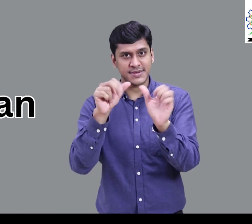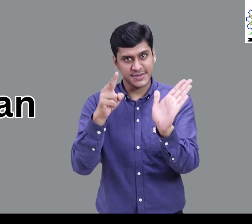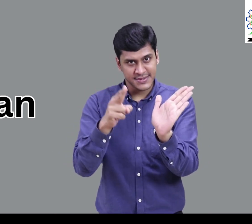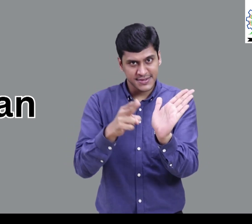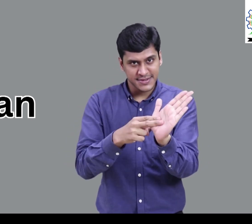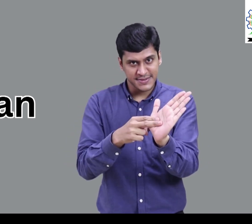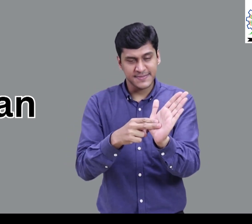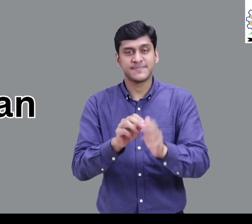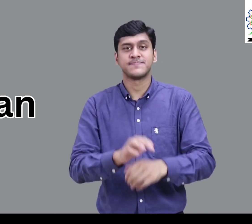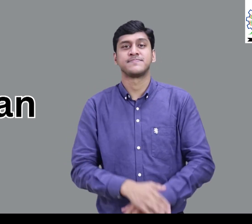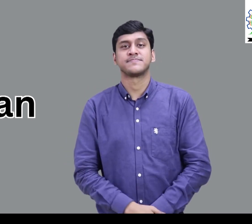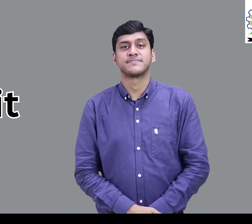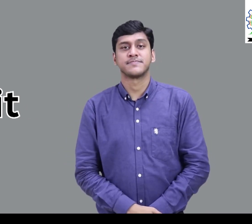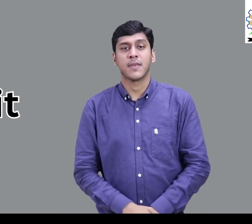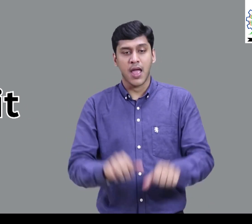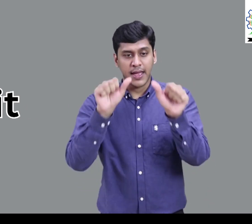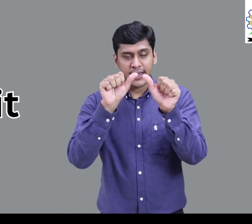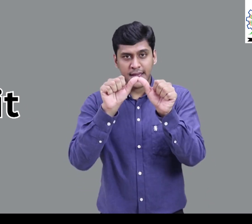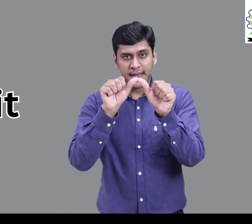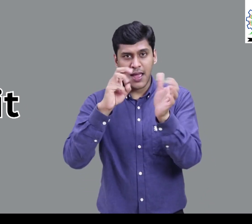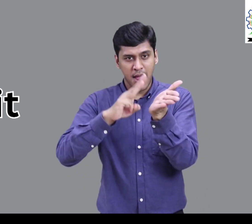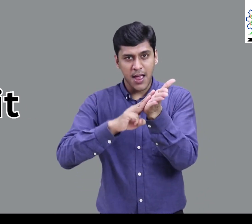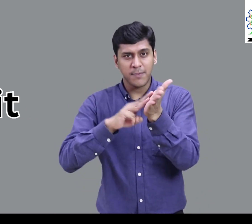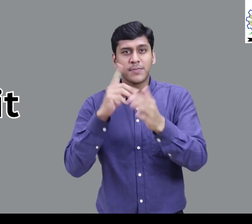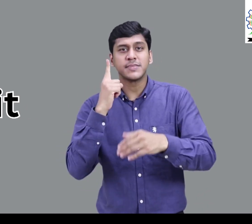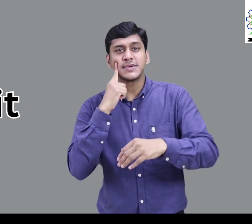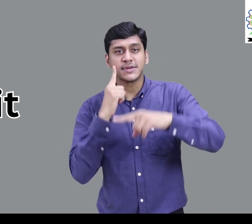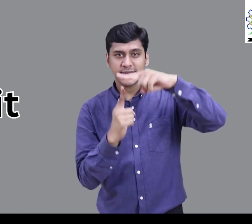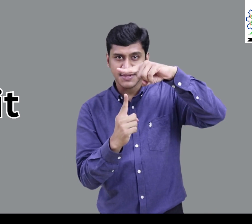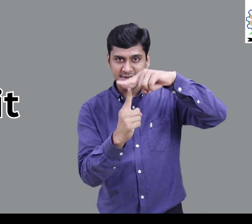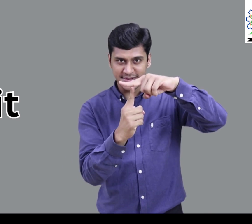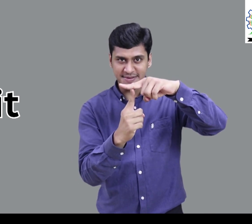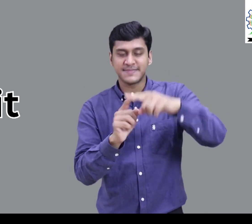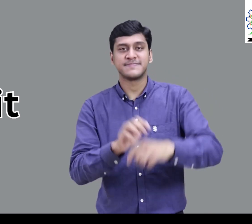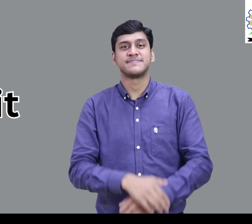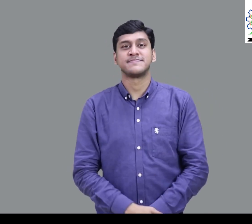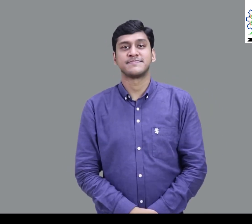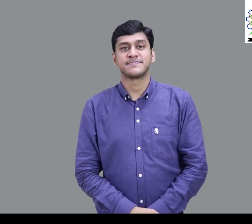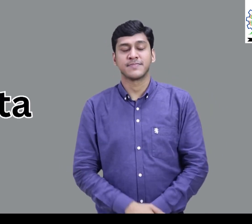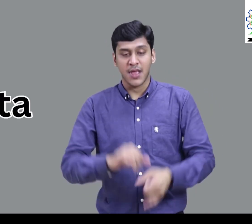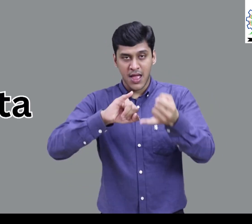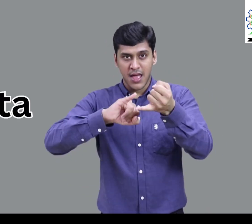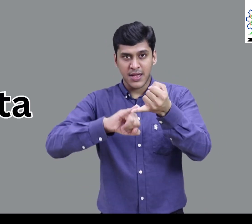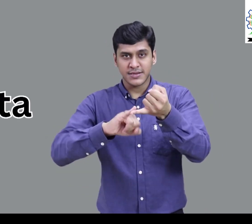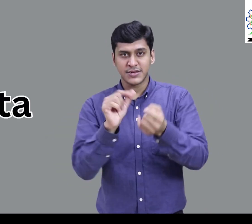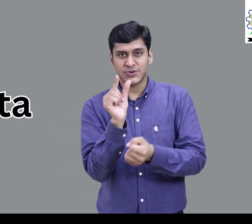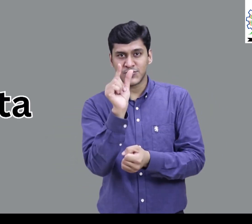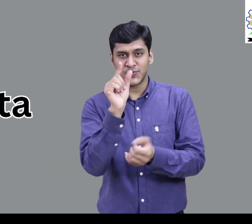जैसे Mohan A M I T Amit S U